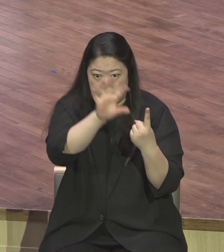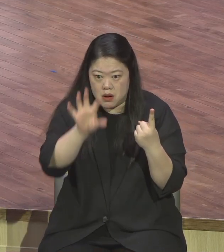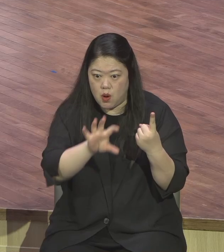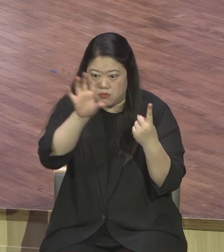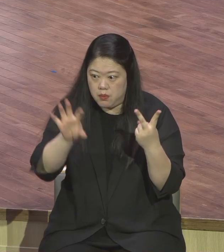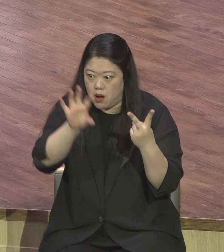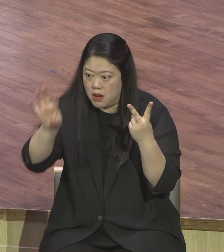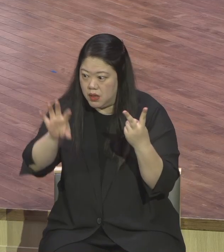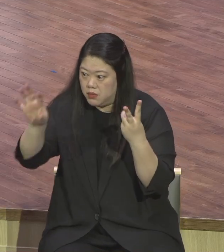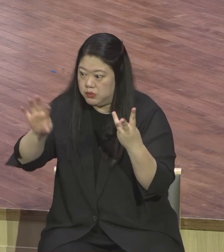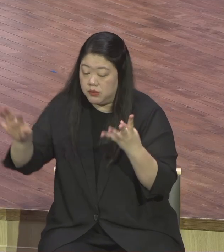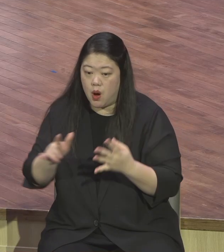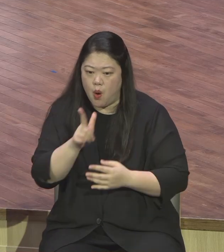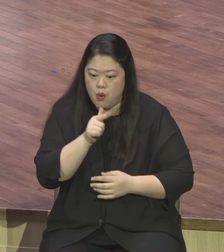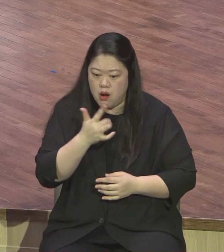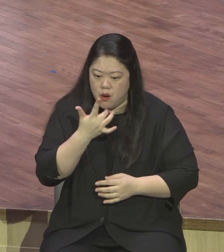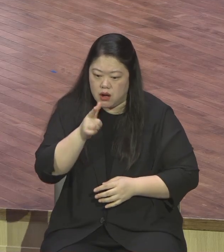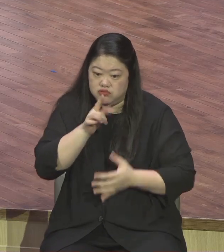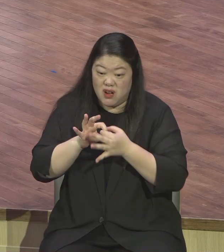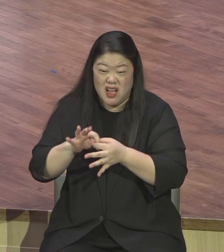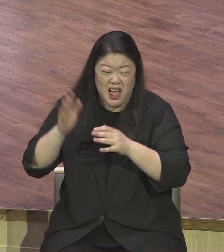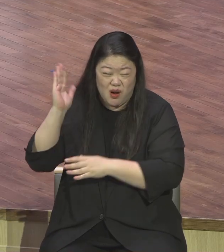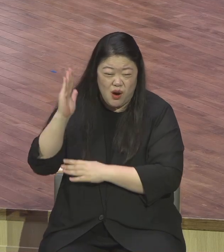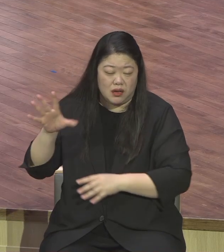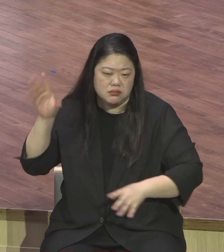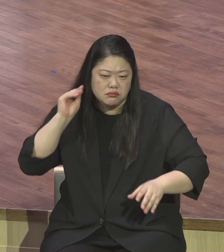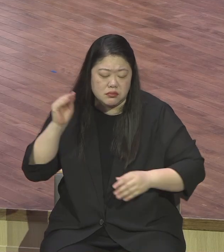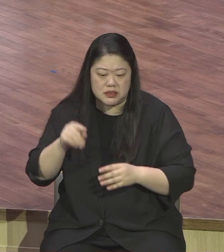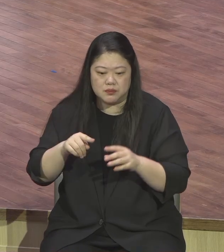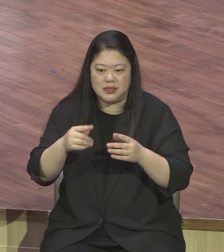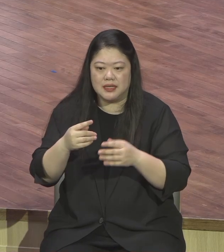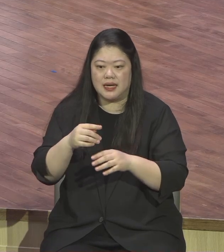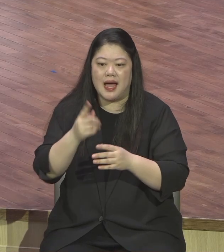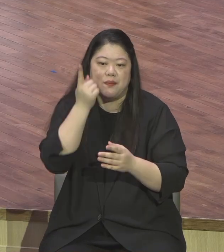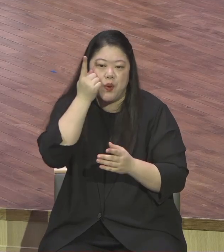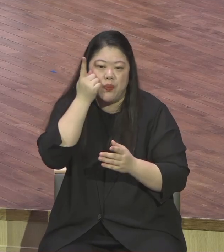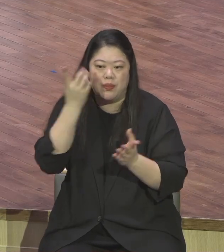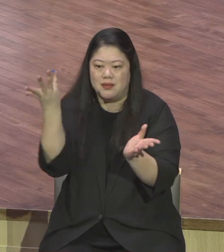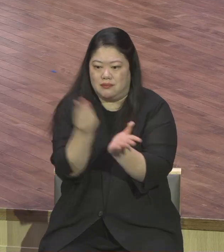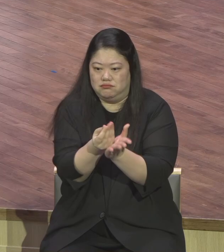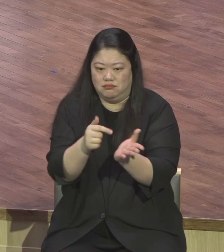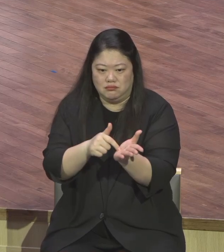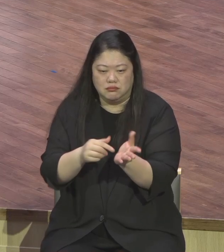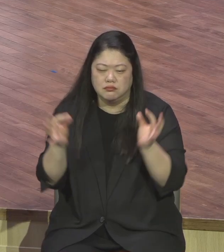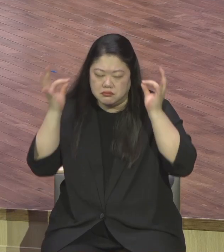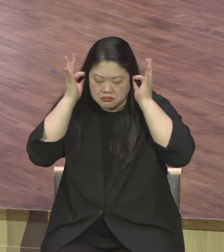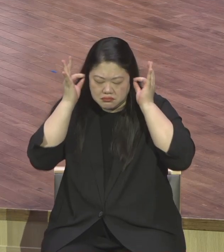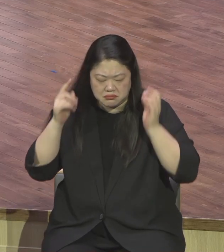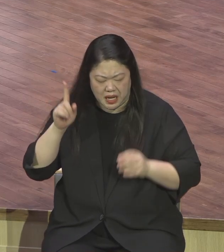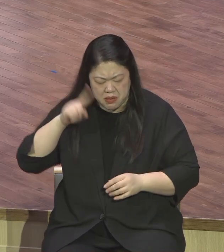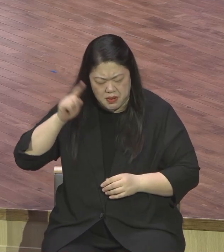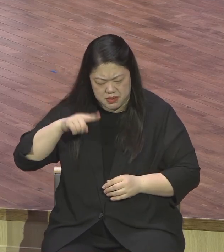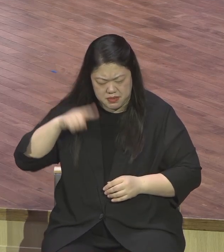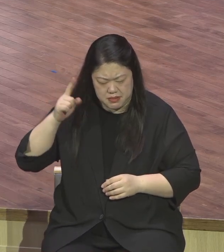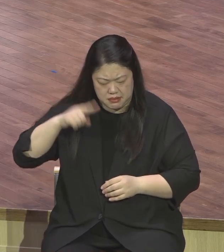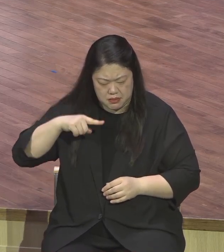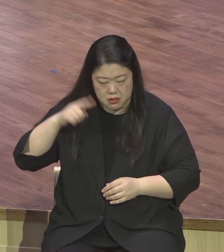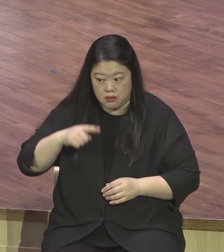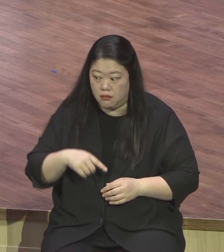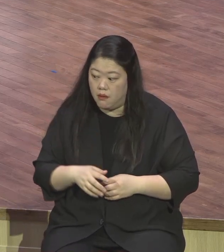잘 안 되고 이거 도대체 마음이 기쁨도 없고 감사가 없어요 막 메시지를 듣고 내 속에 막 불평 원망 불안 초조 염려 불신앙을 딱